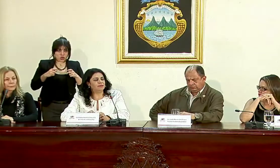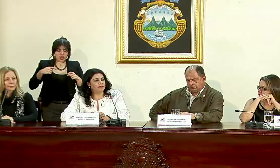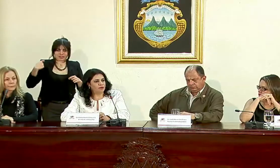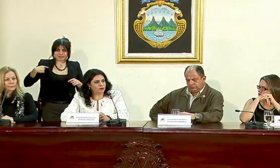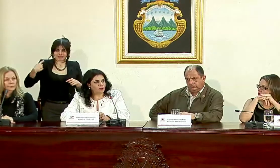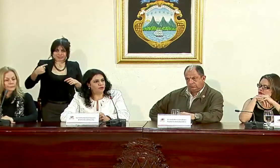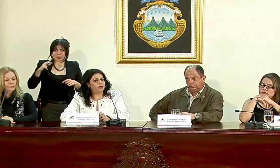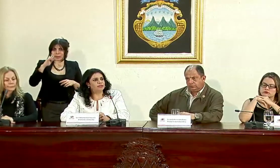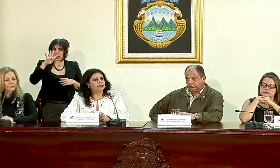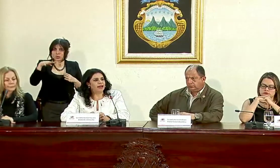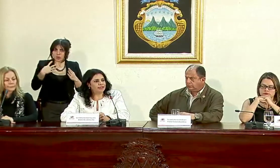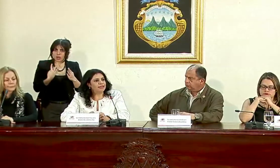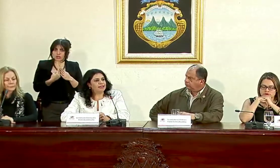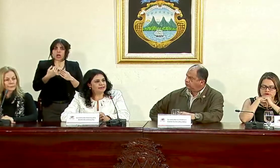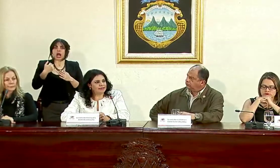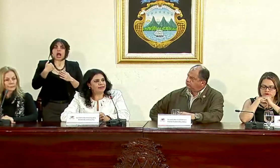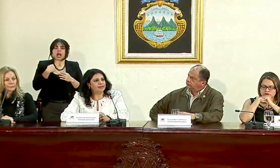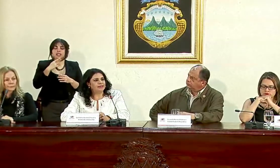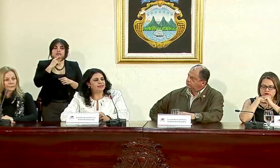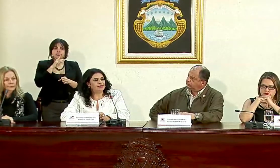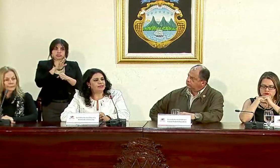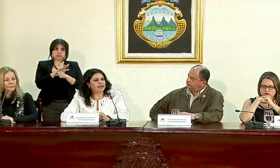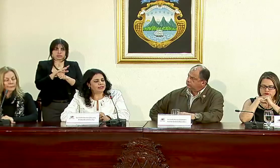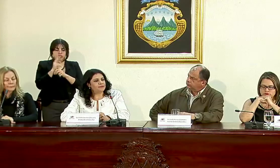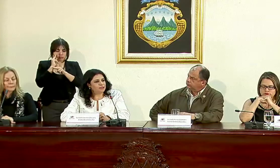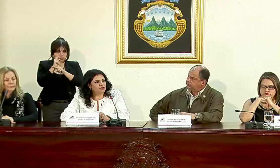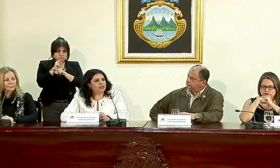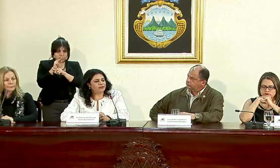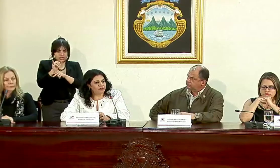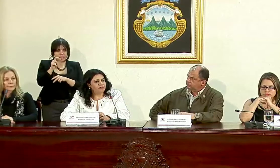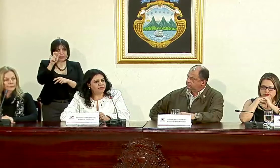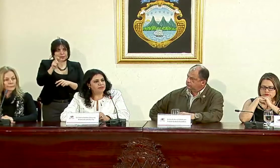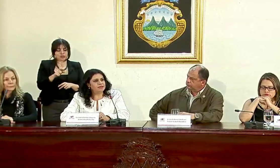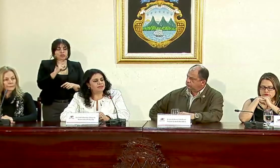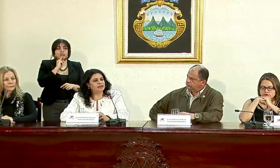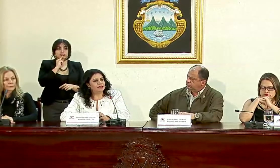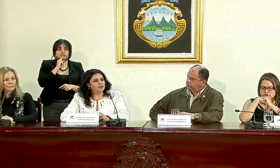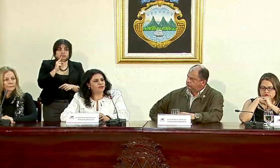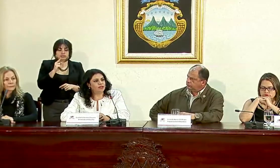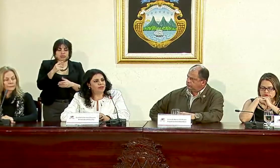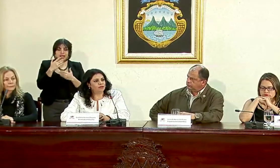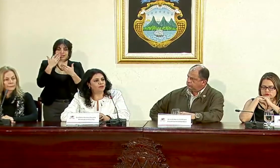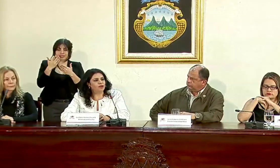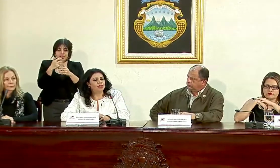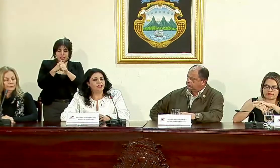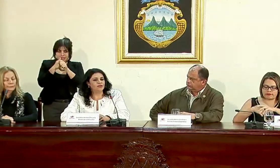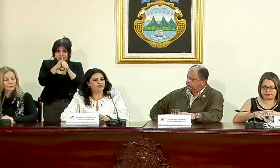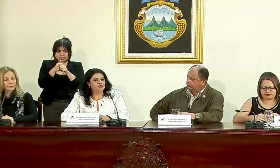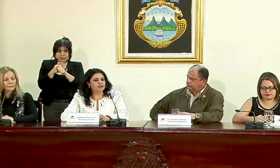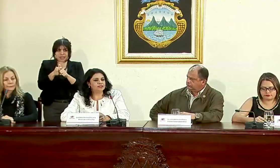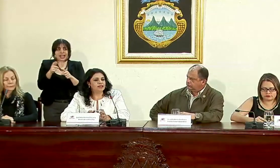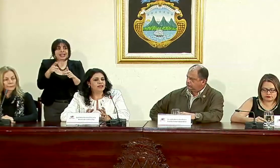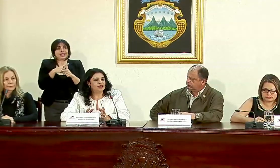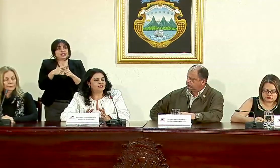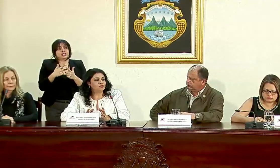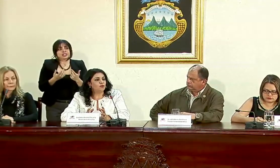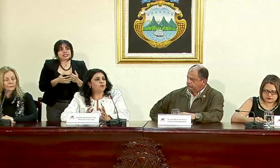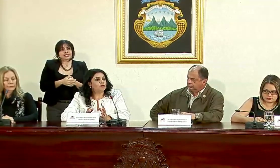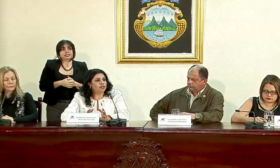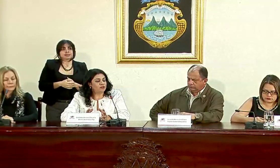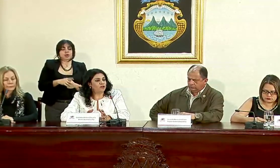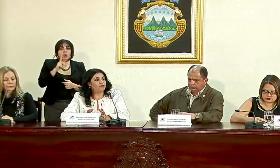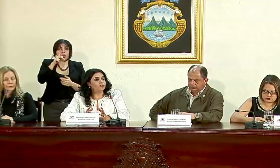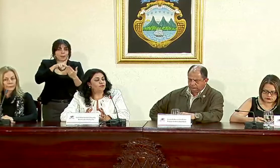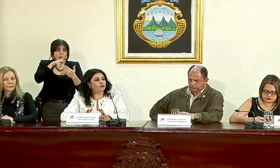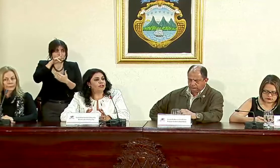permanentemente las 24 horas haya garantía de que a esa persona efectivamente se le está dando seguimiento entonces es